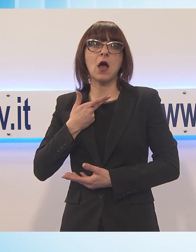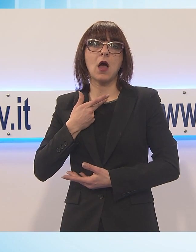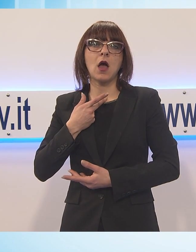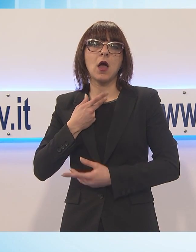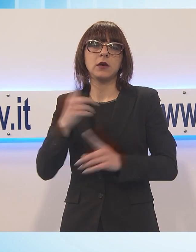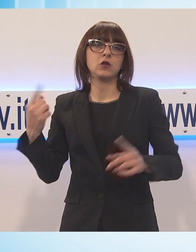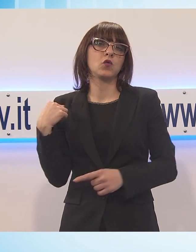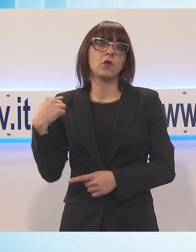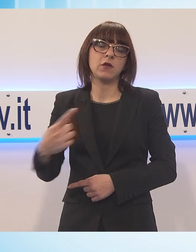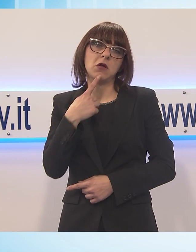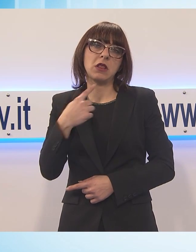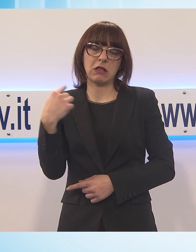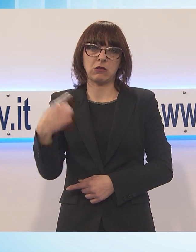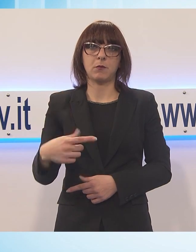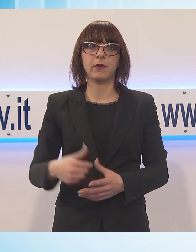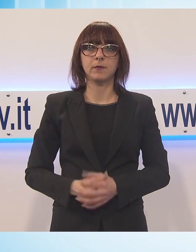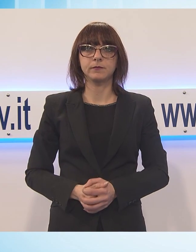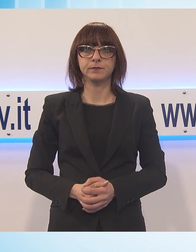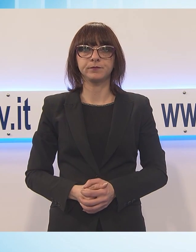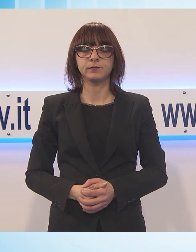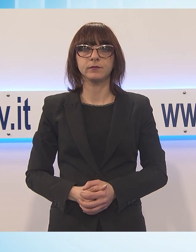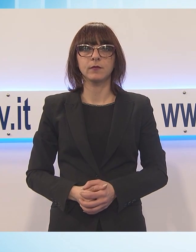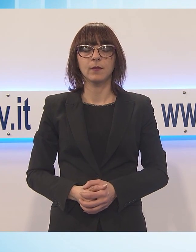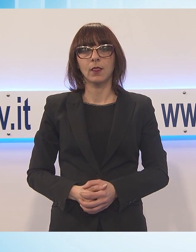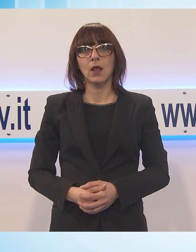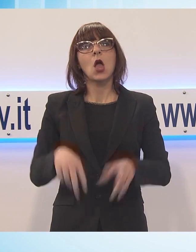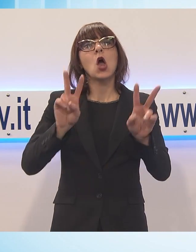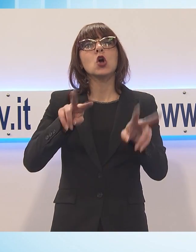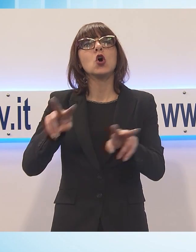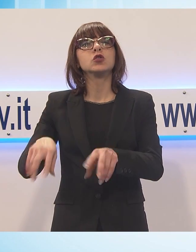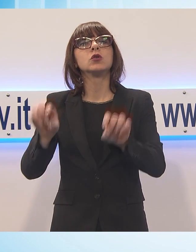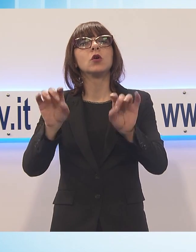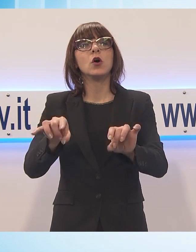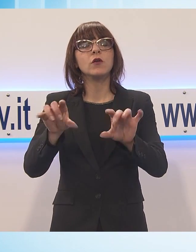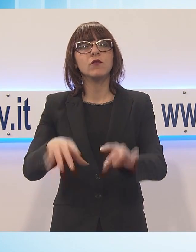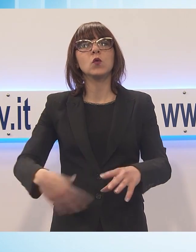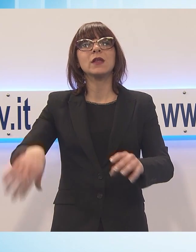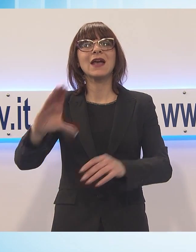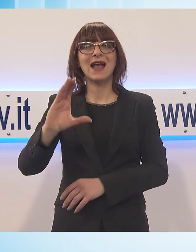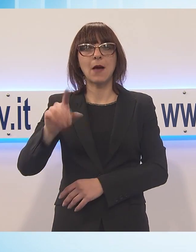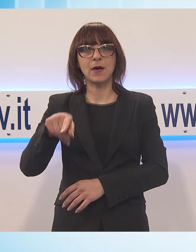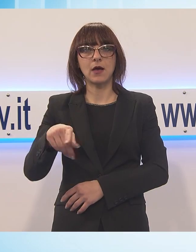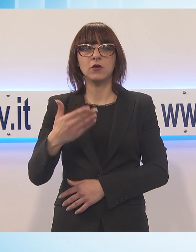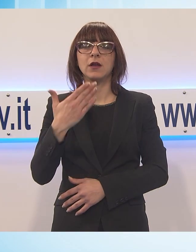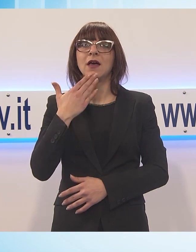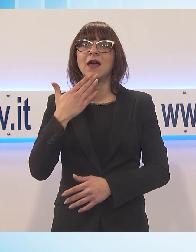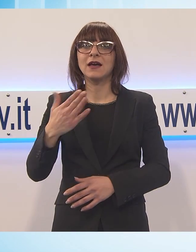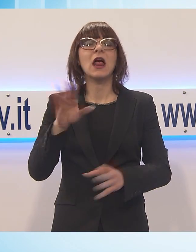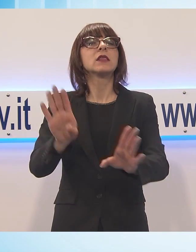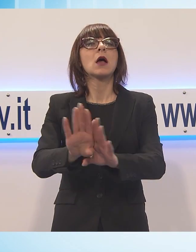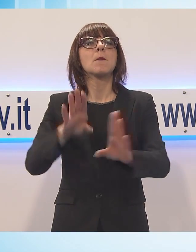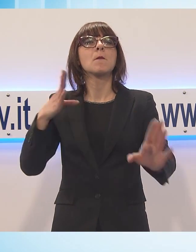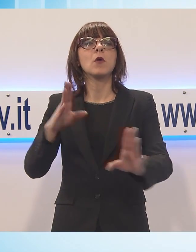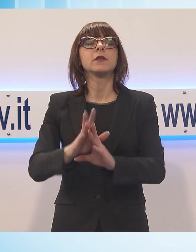Cambiamo argomento, controllo totale, parliamo di rifiuti del non riciclabile. Siamo a Capannori grazie al portale del cittadino